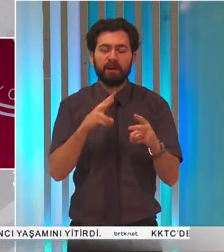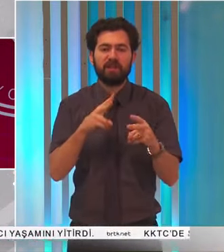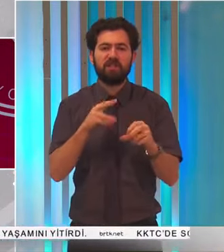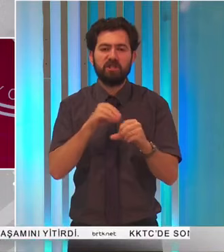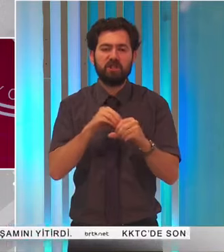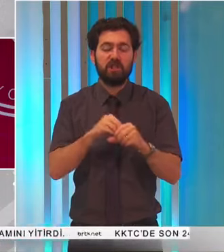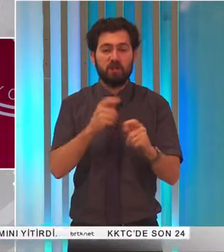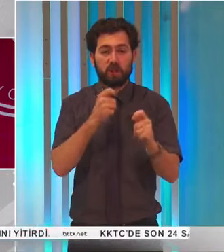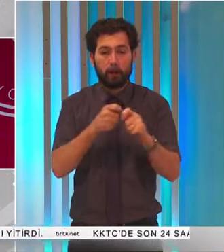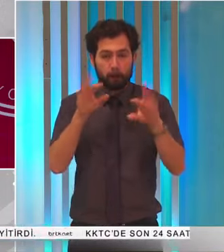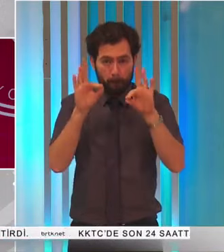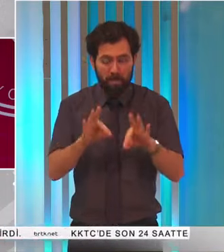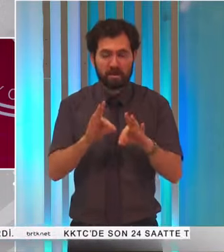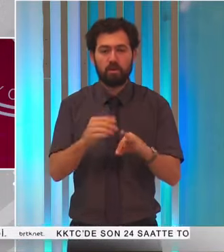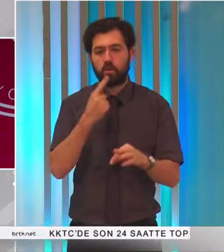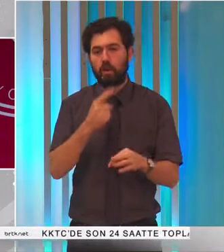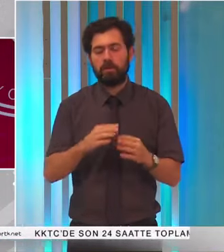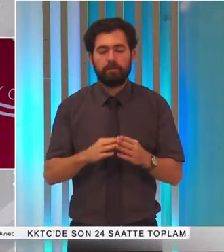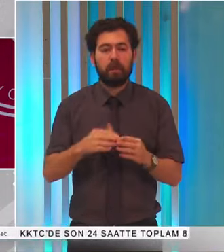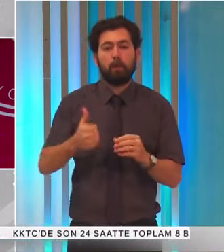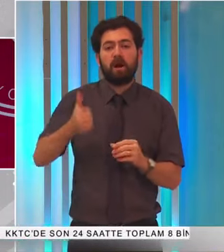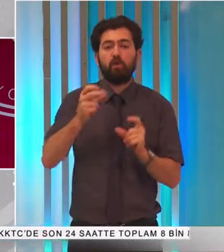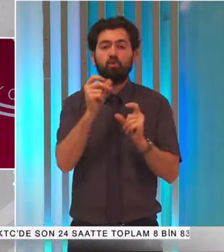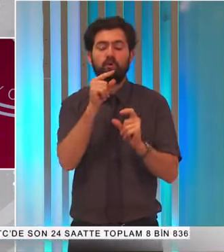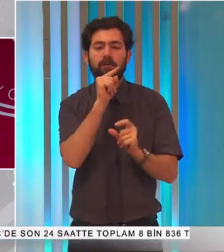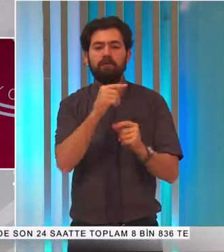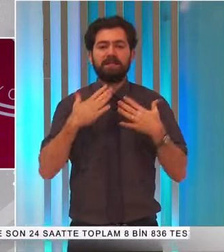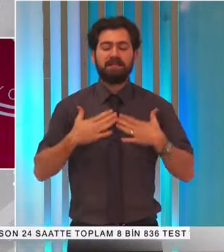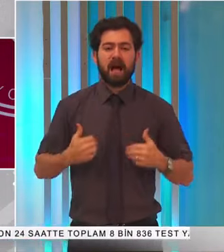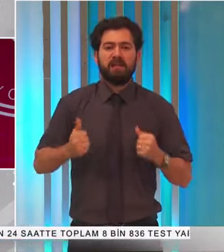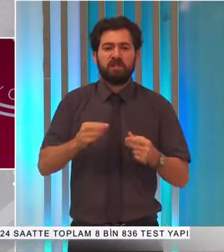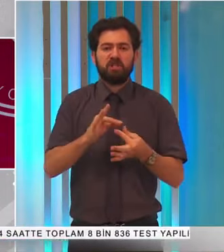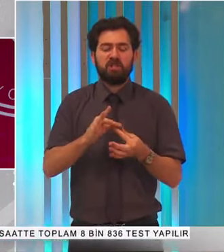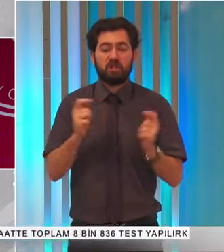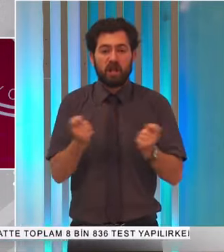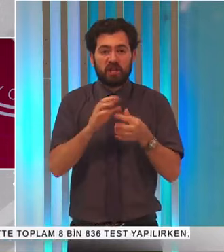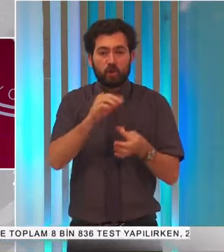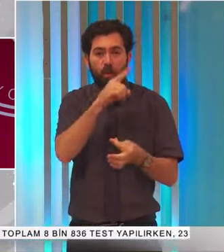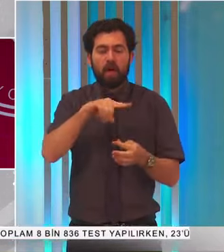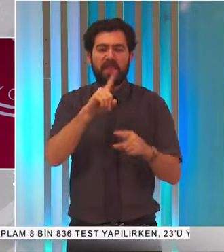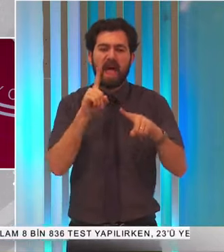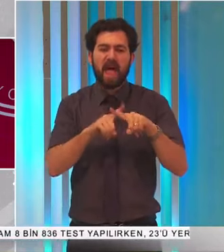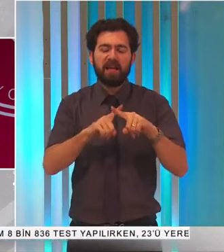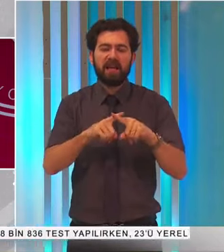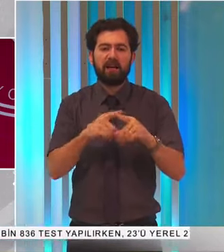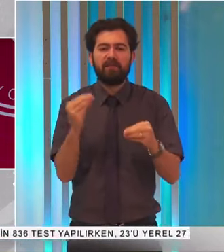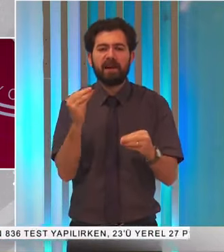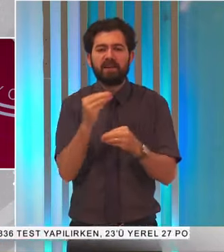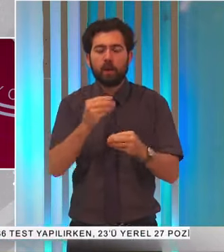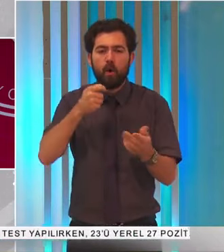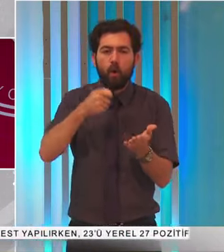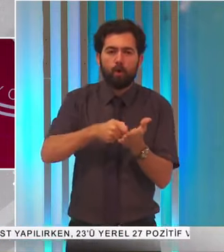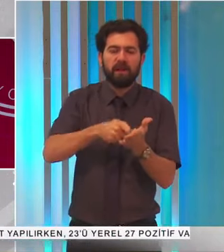başlatıldığını belirtti. Bakan Üsel, sağlık çalışanlarının ek mesailerinin bir kısmının ödendiğini,